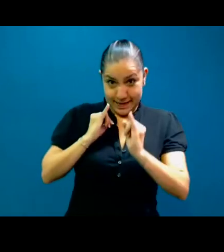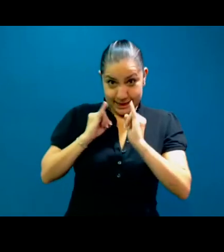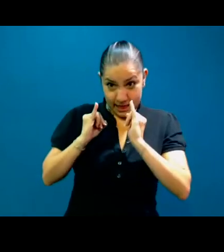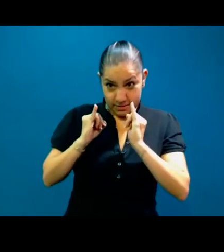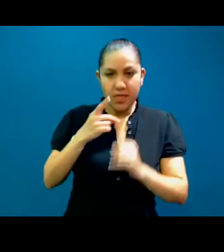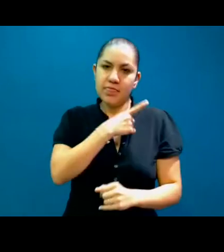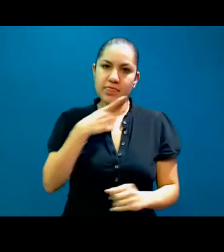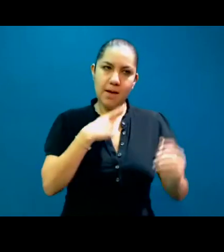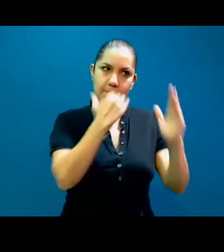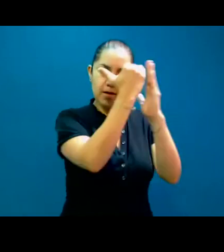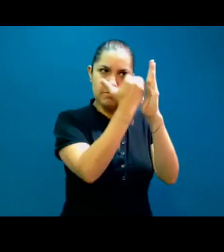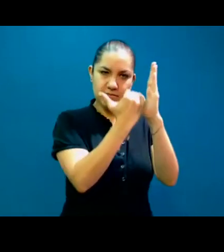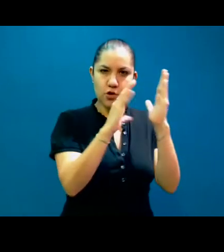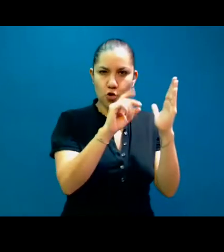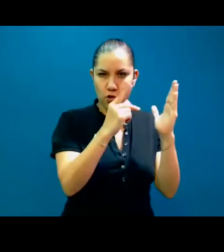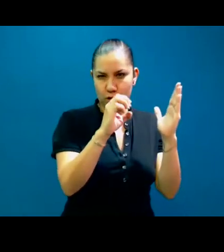interpretación.